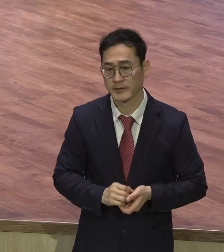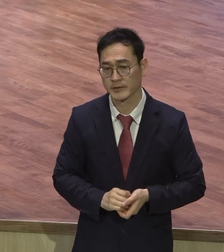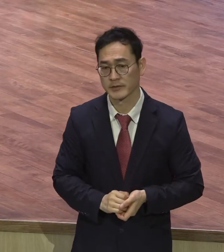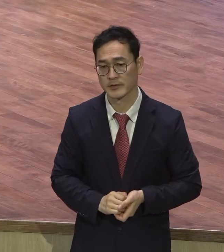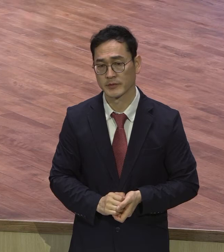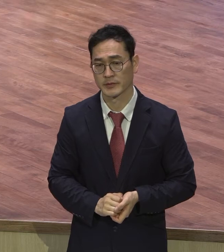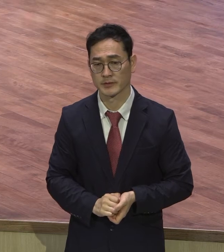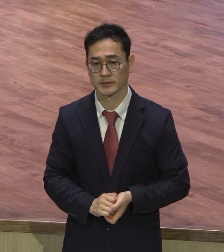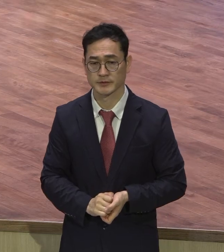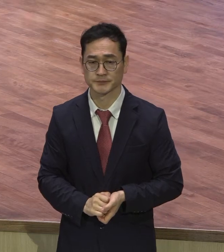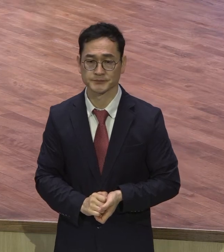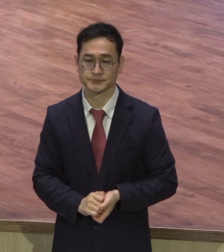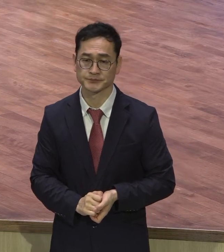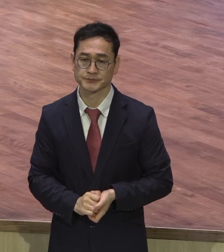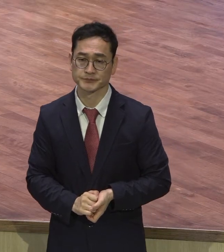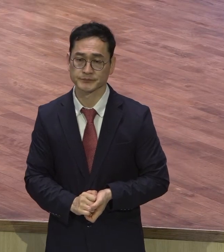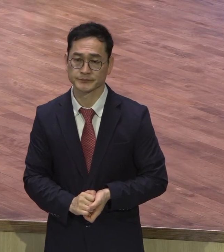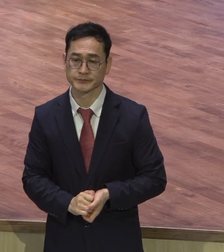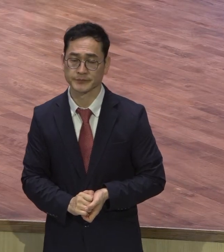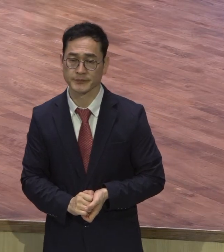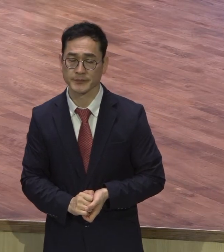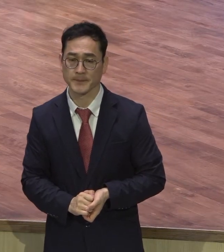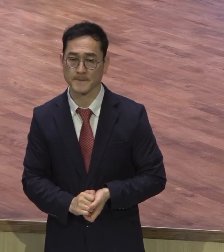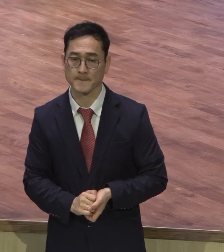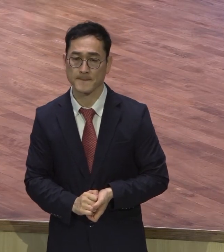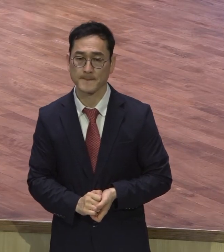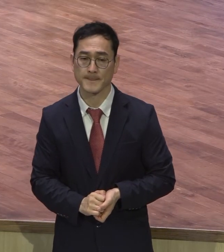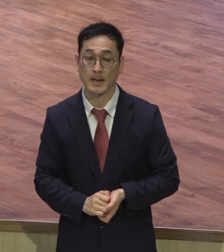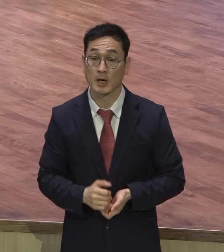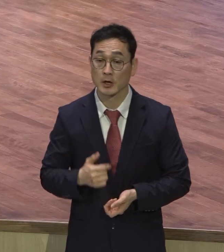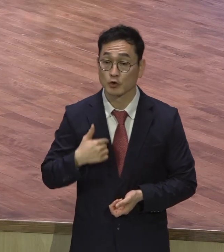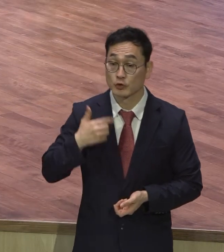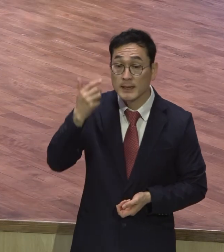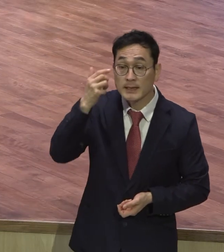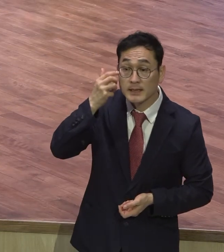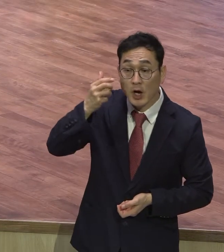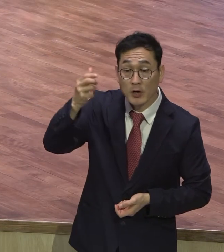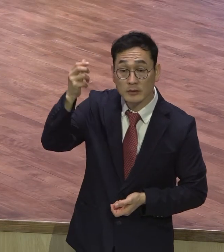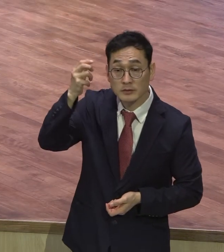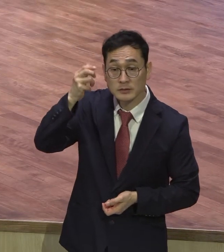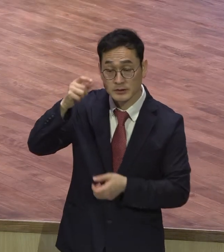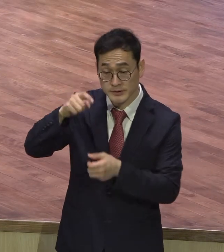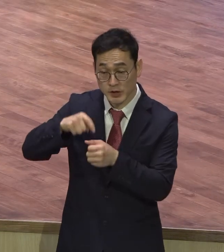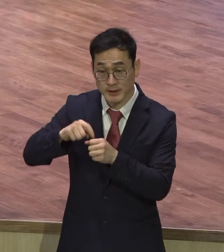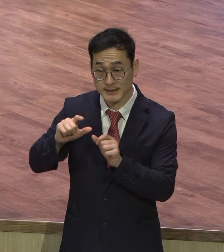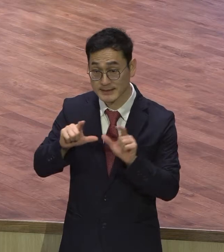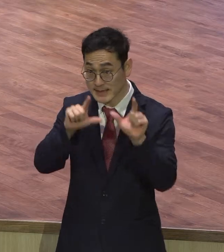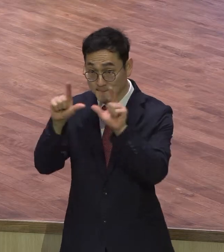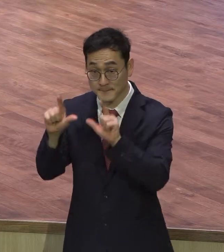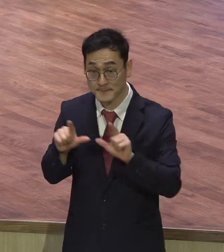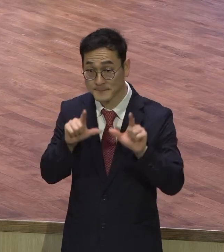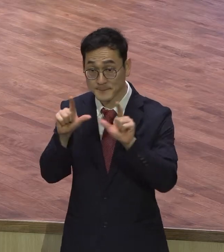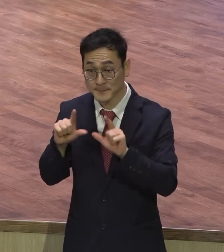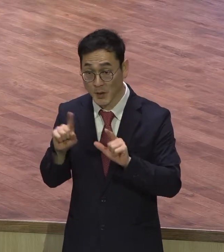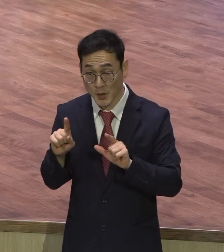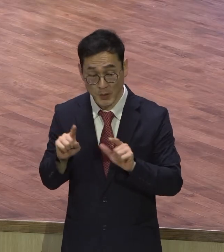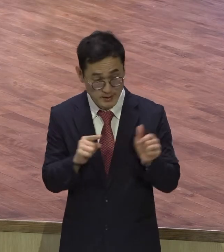우리의 영적인 삶 특별히 사역 부분에 있어서 여러분이 백부장의 자세를